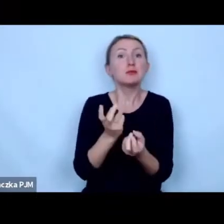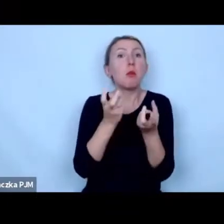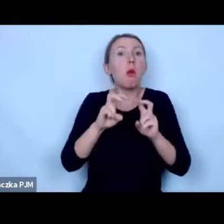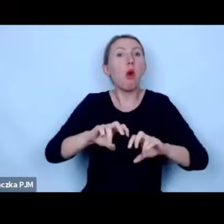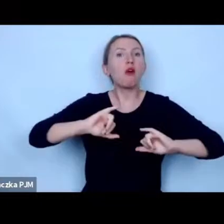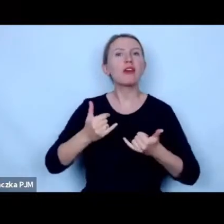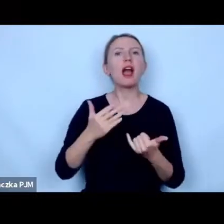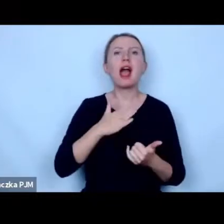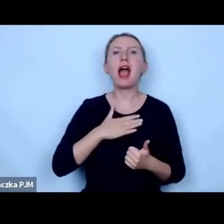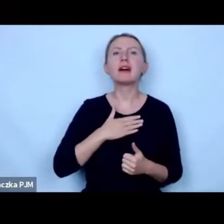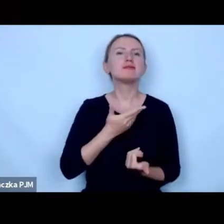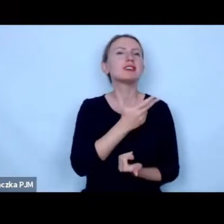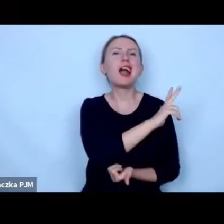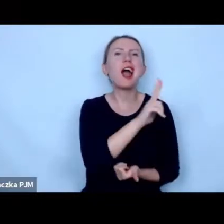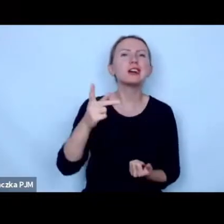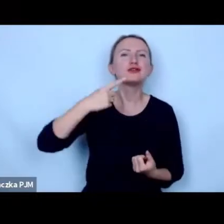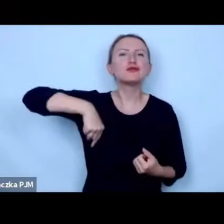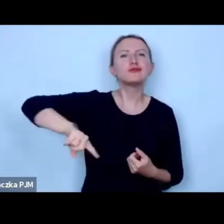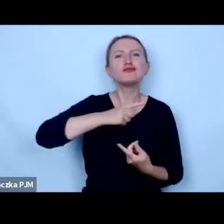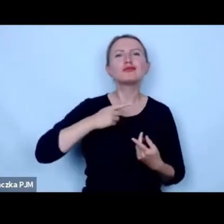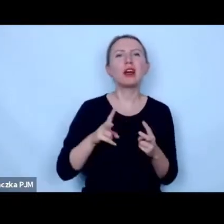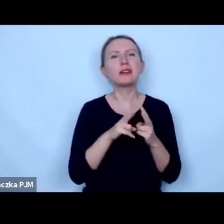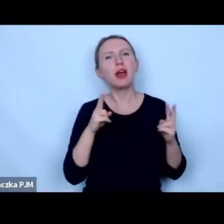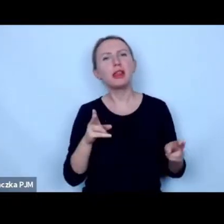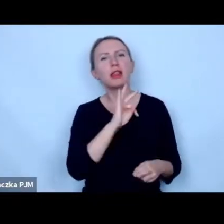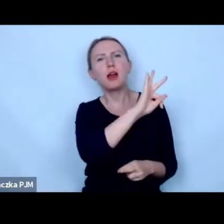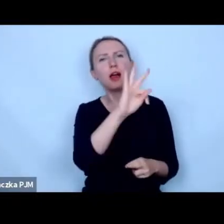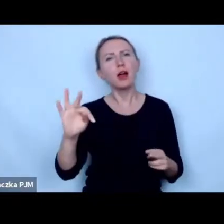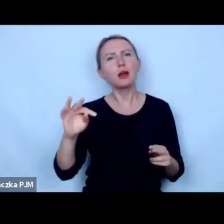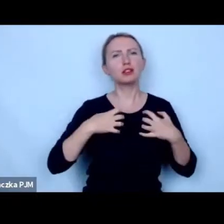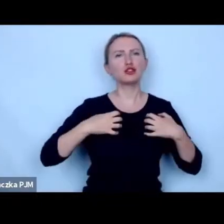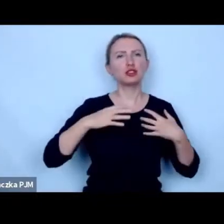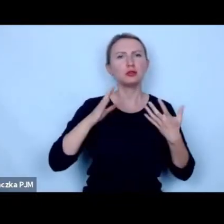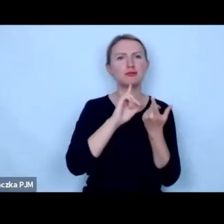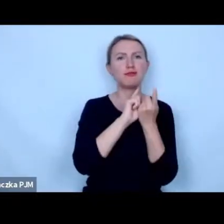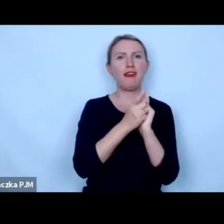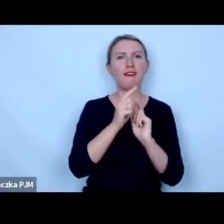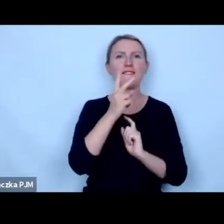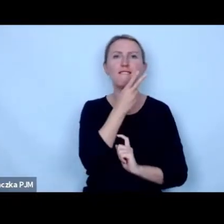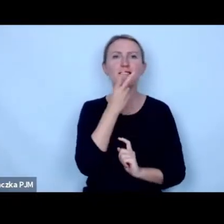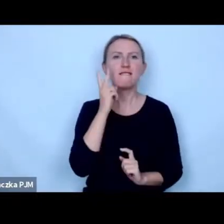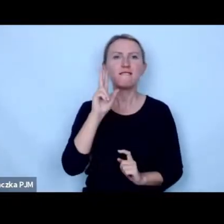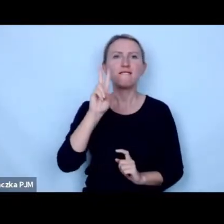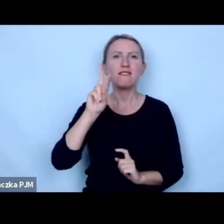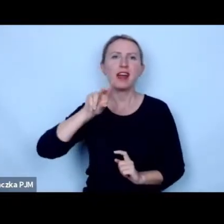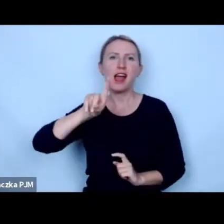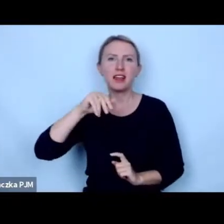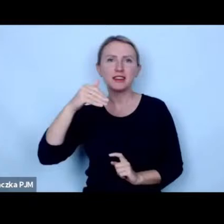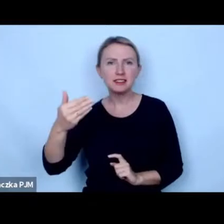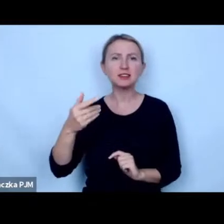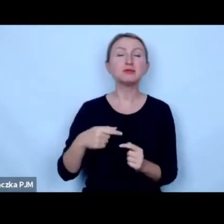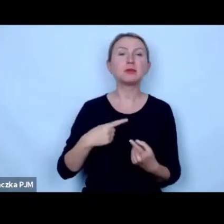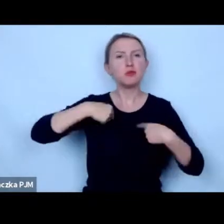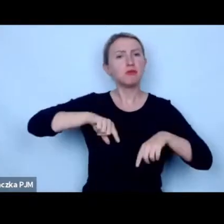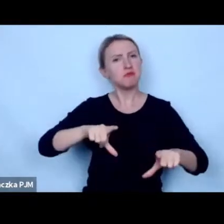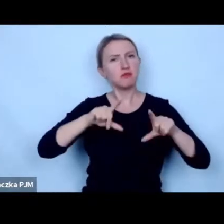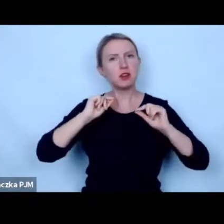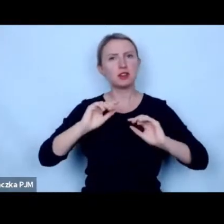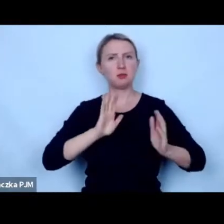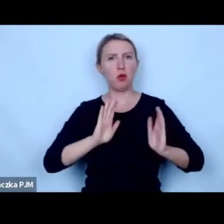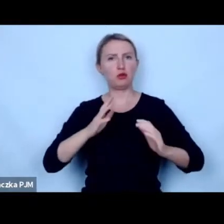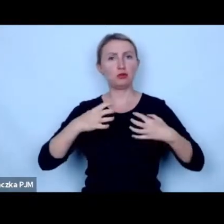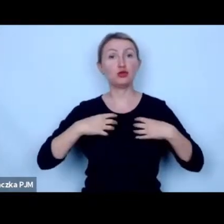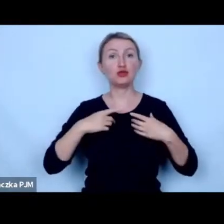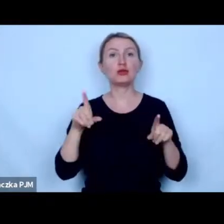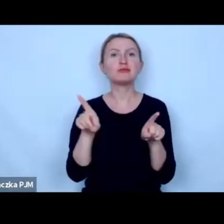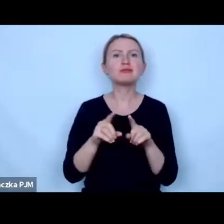tego że każda z nas gdzieś na pewnym etapie swojego życia przeszła na ten weganizm wybrałyśmy ten styl życia po prostu i do tego doszła